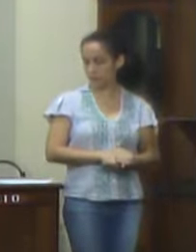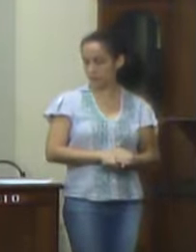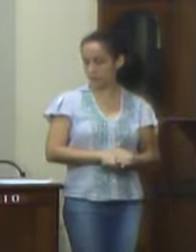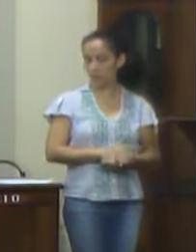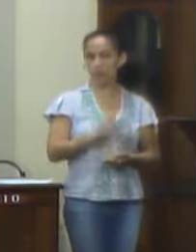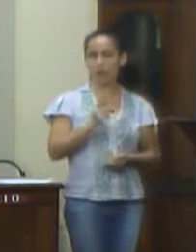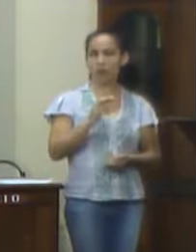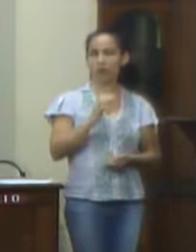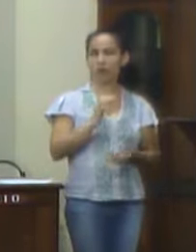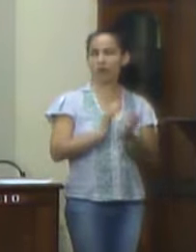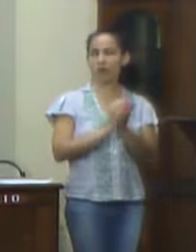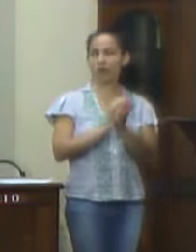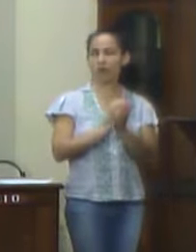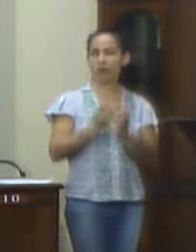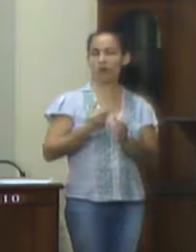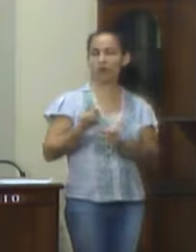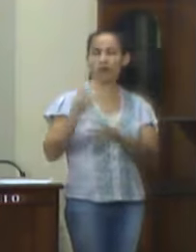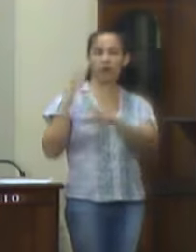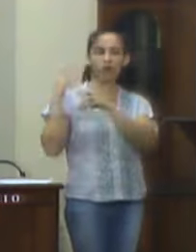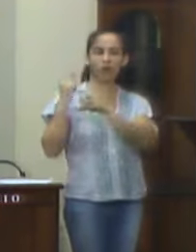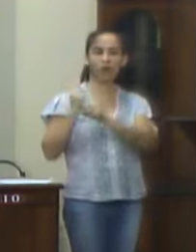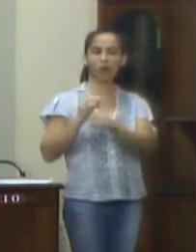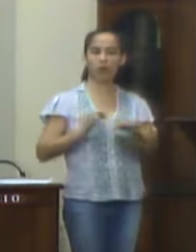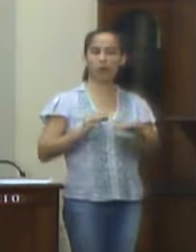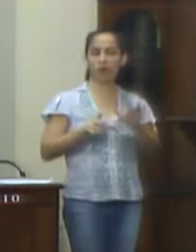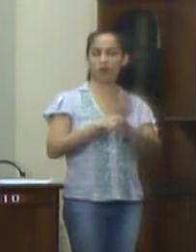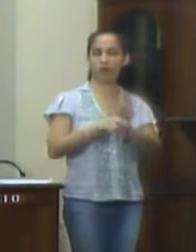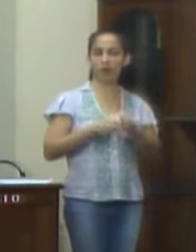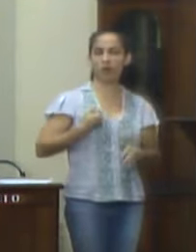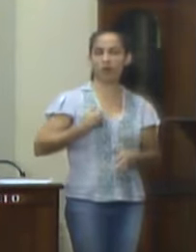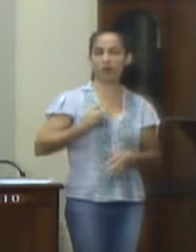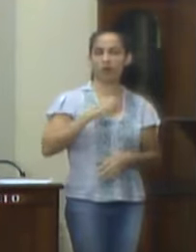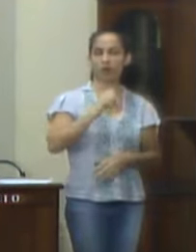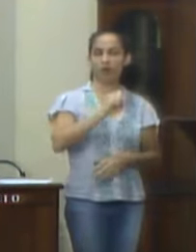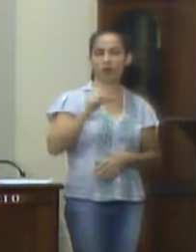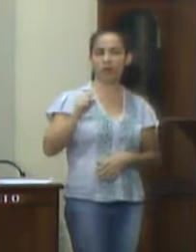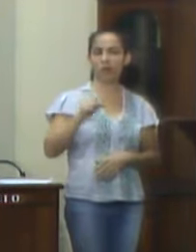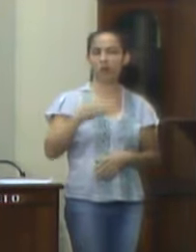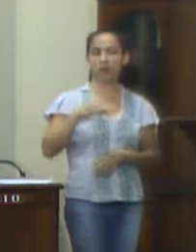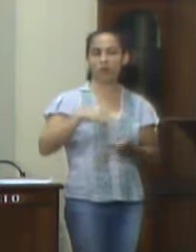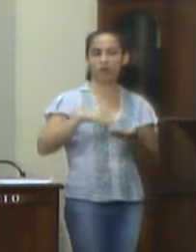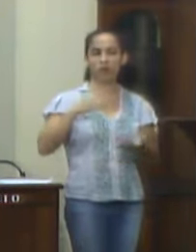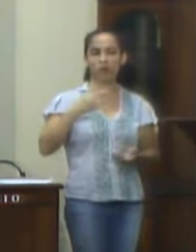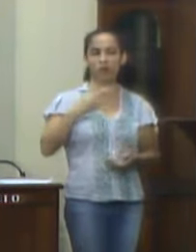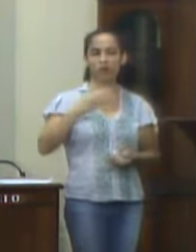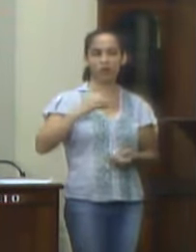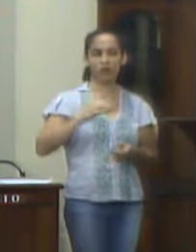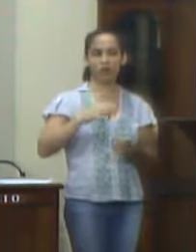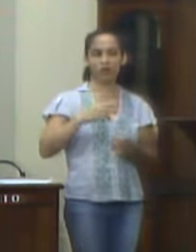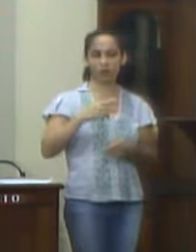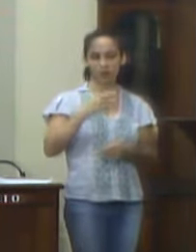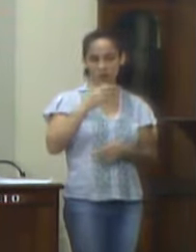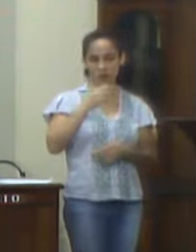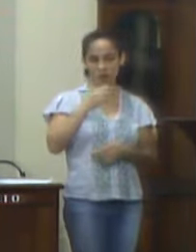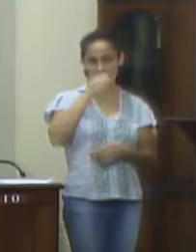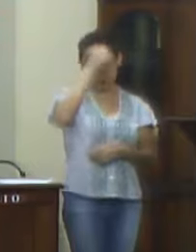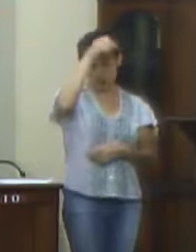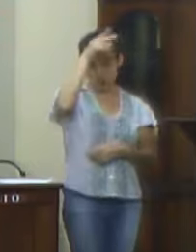Aparecer da Comissão de Finanças e Orçamento ao projeto de lei ordinária nº 88, de 2018, mensagem nº 40, de 2018, do Poder Executivo.